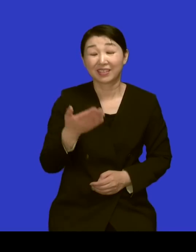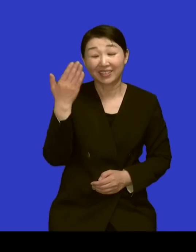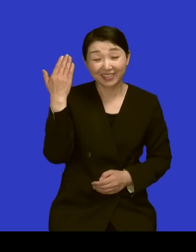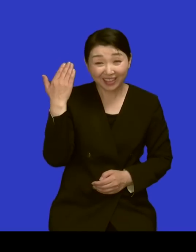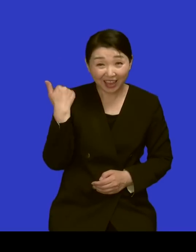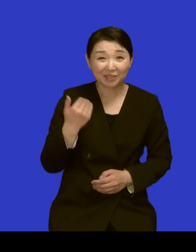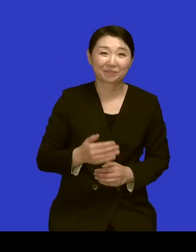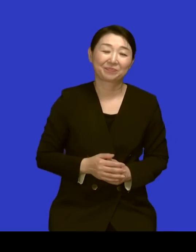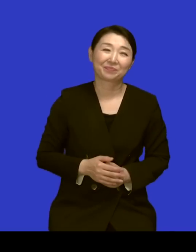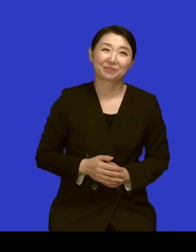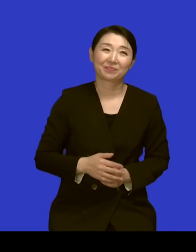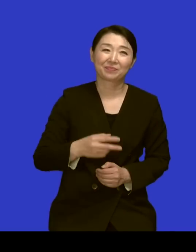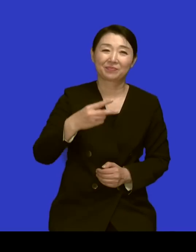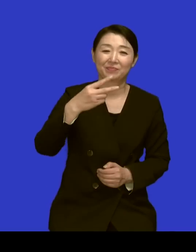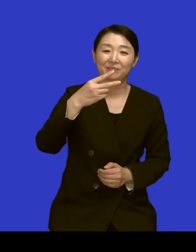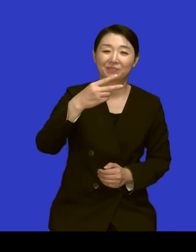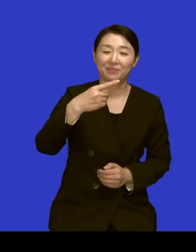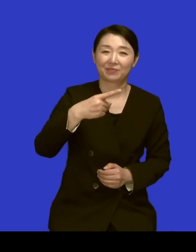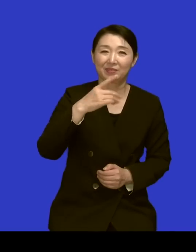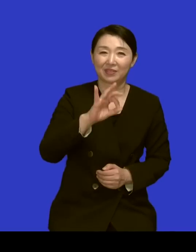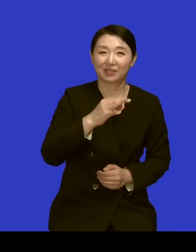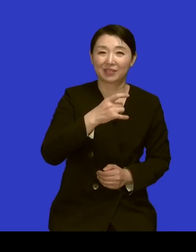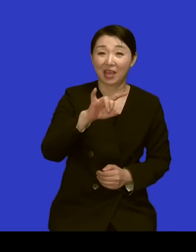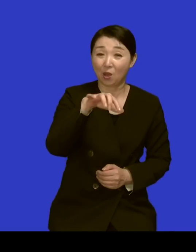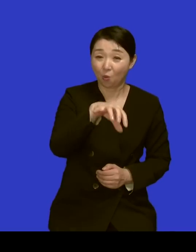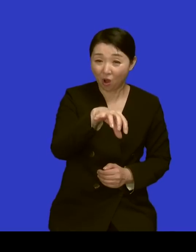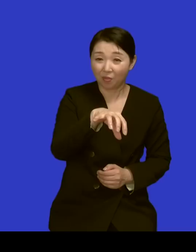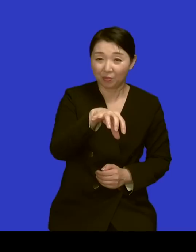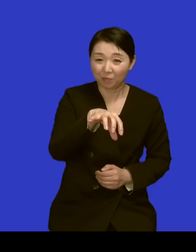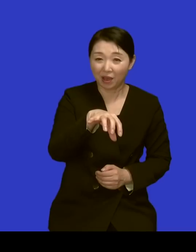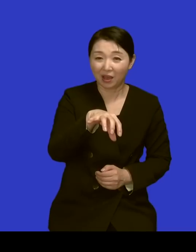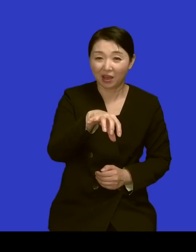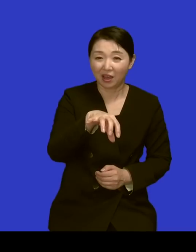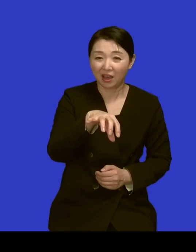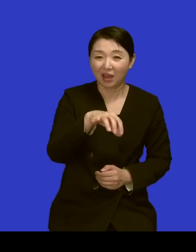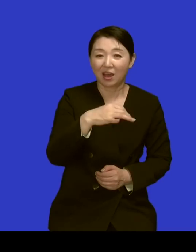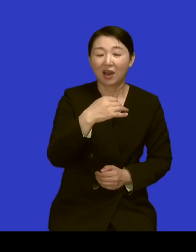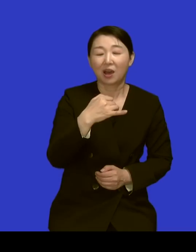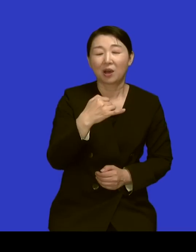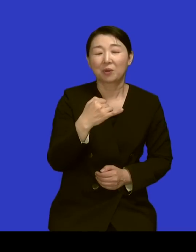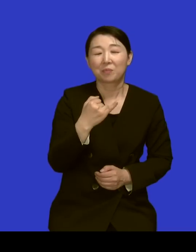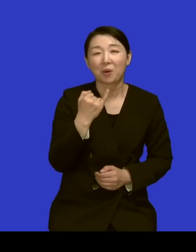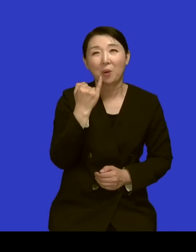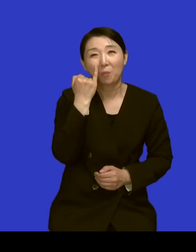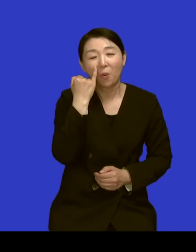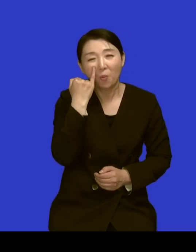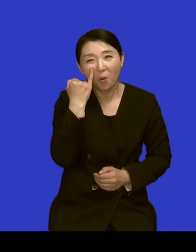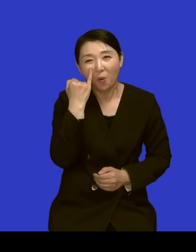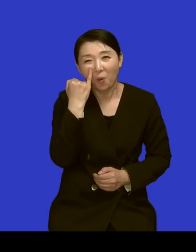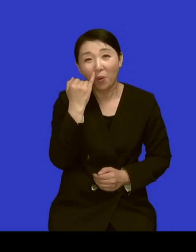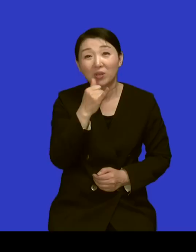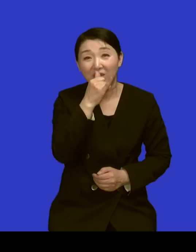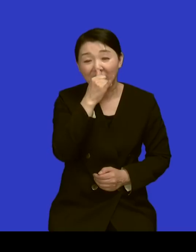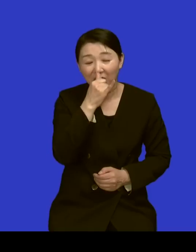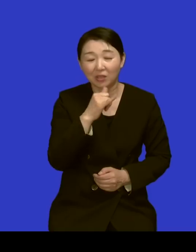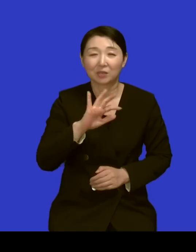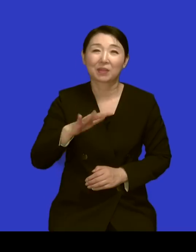언니가 네 저기 언니라 그러시면 90세에요 지금 네 네 그래서 저한테 전화가서 우리 목사님 보고